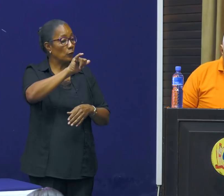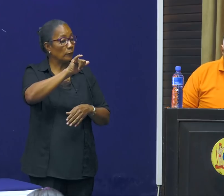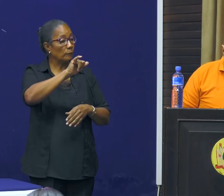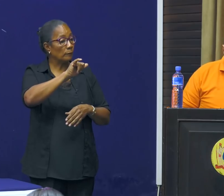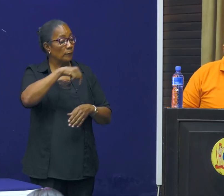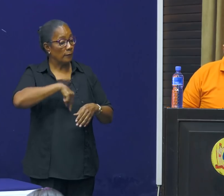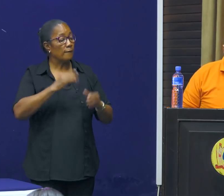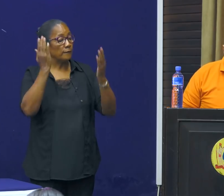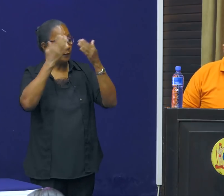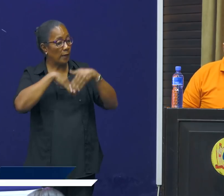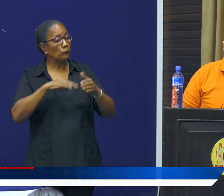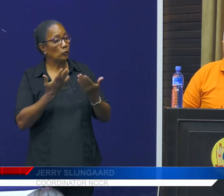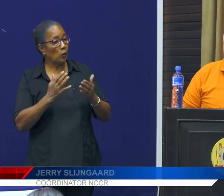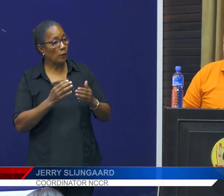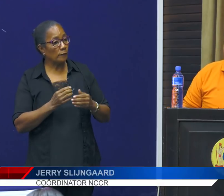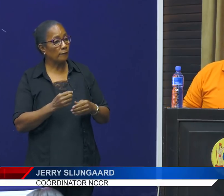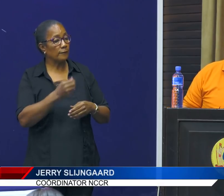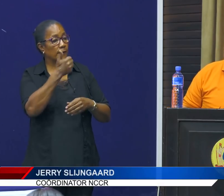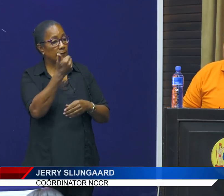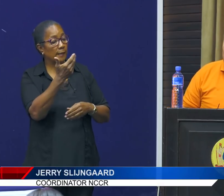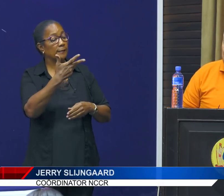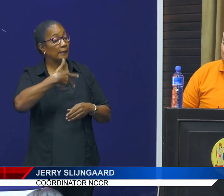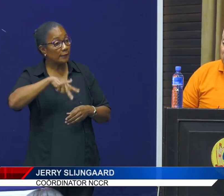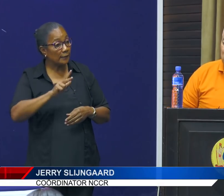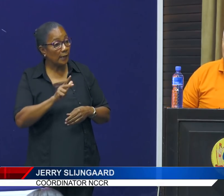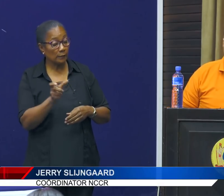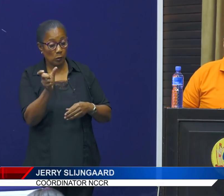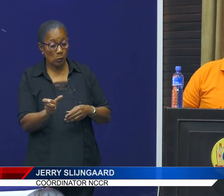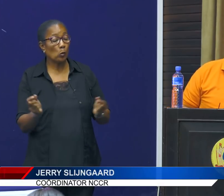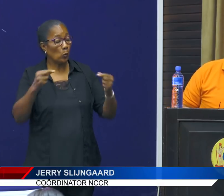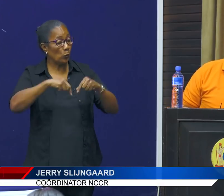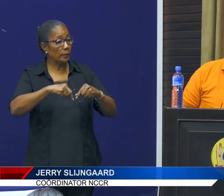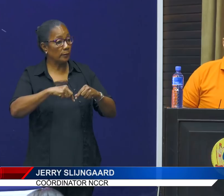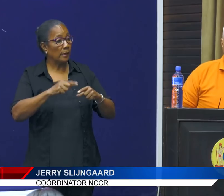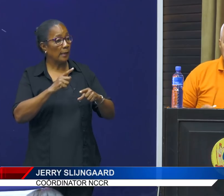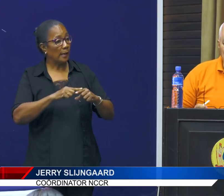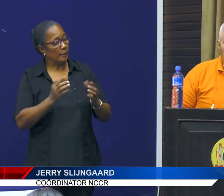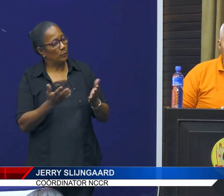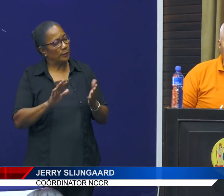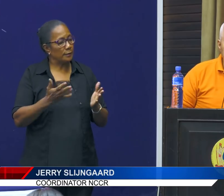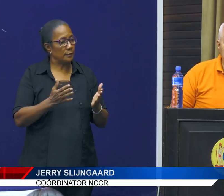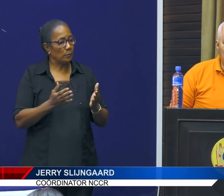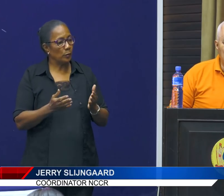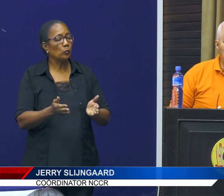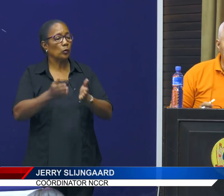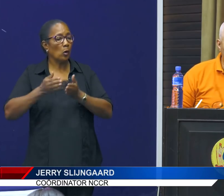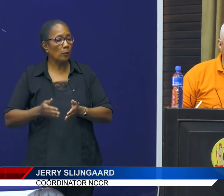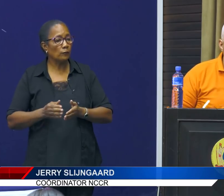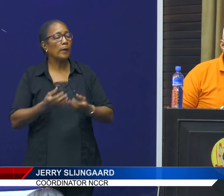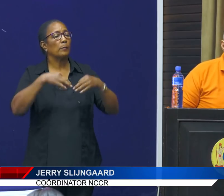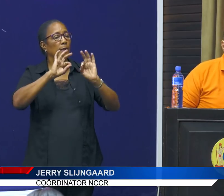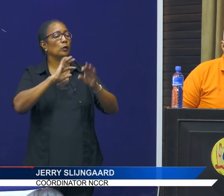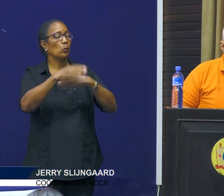Vanavond verwachten wij ongeveer 86 passagiers die terug zullen komen. En in principe moet de opvang, et cetera, alleen maar